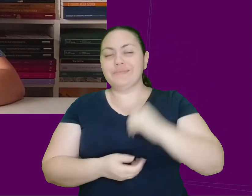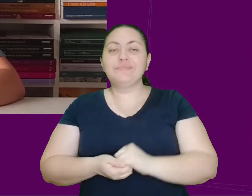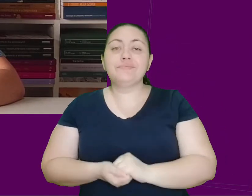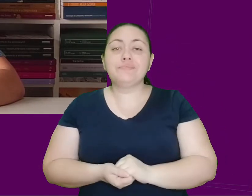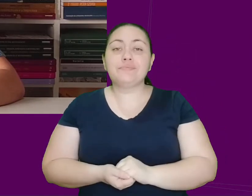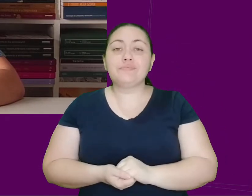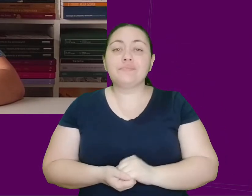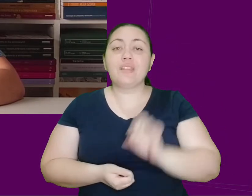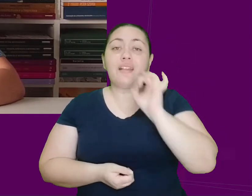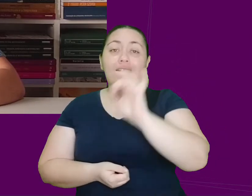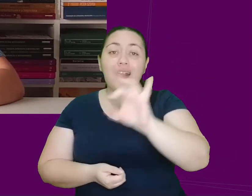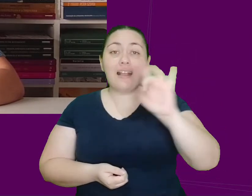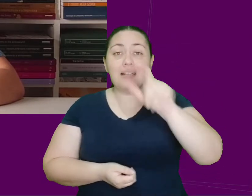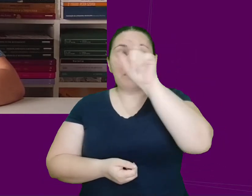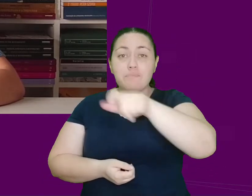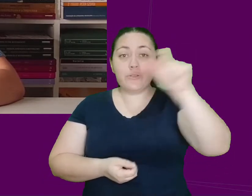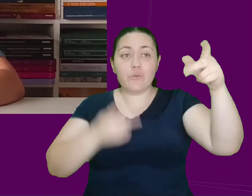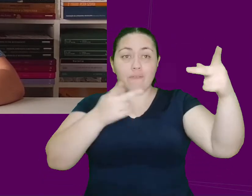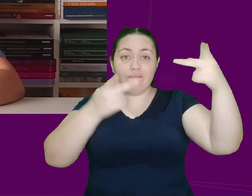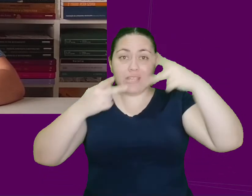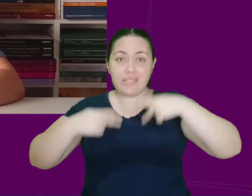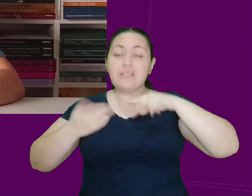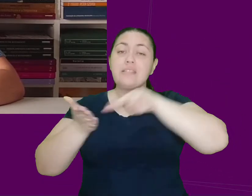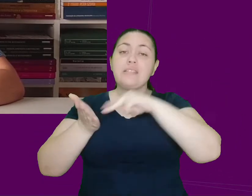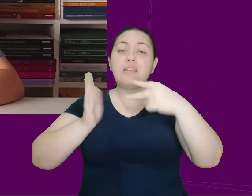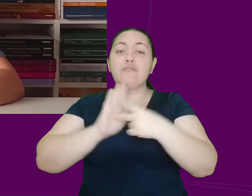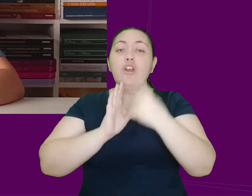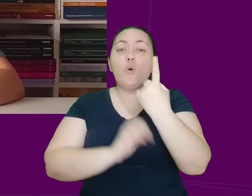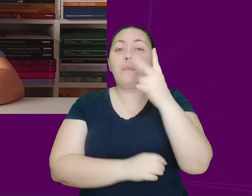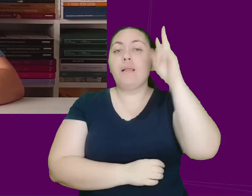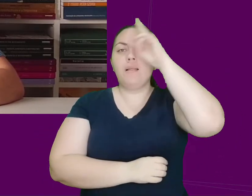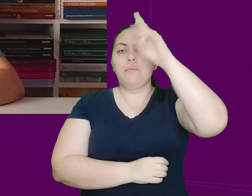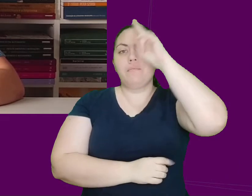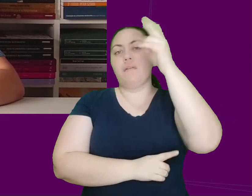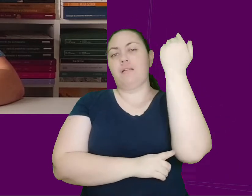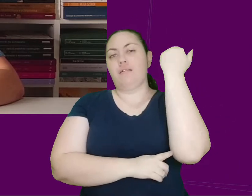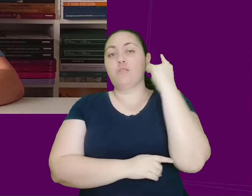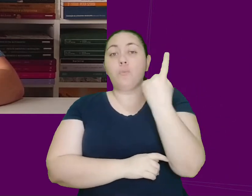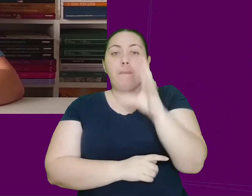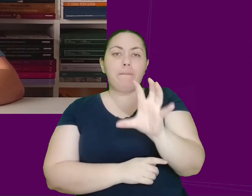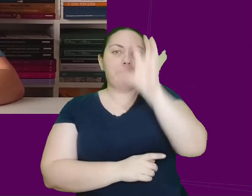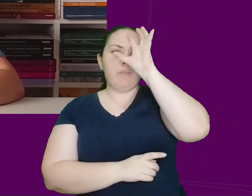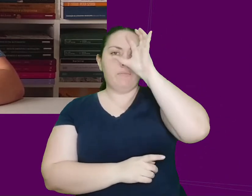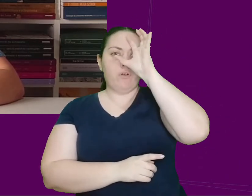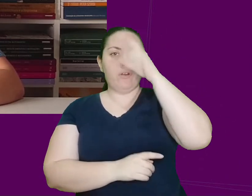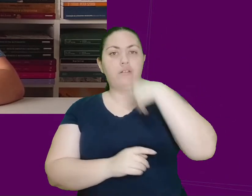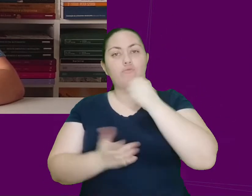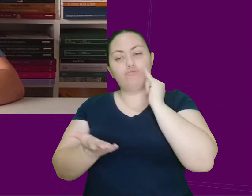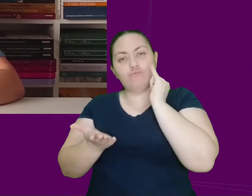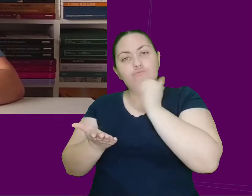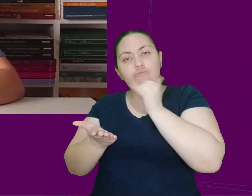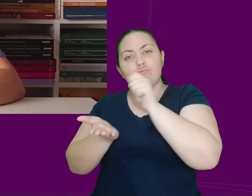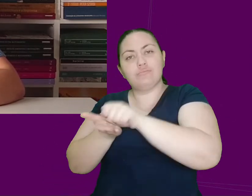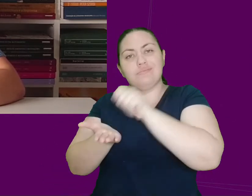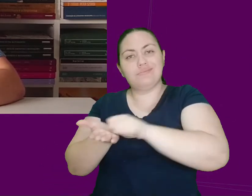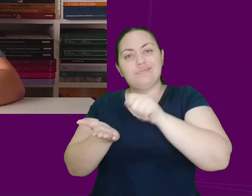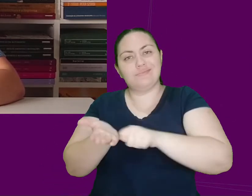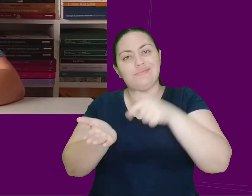Então, cada visita é uma lembrança, uma memória, uma parte da vida de Marcelo compartilhada com o leitor. Desse modo,